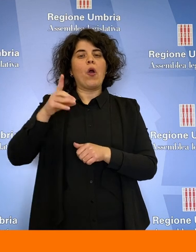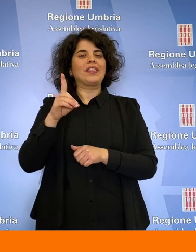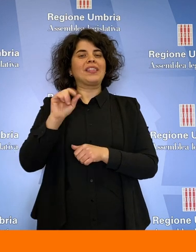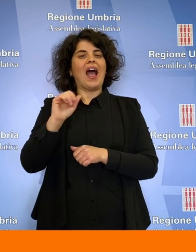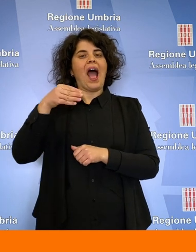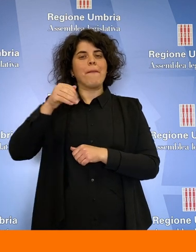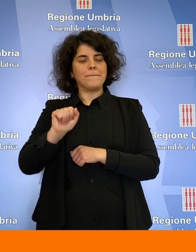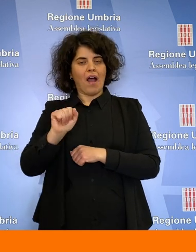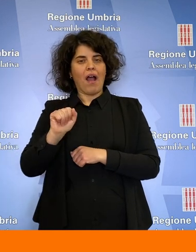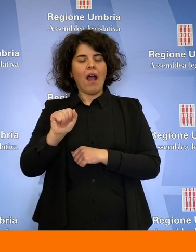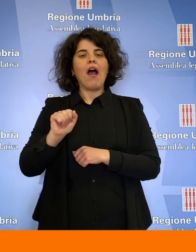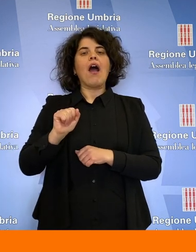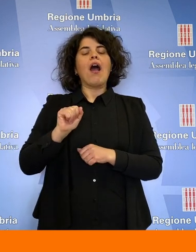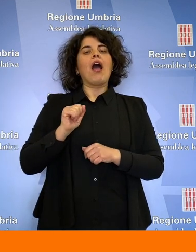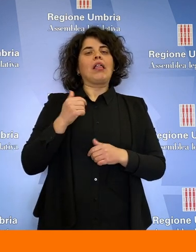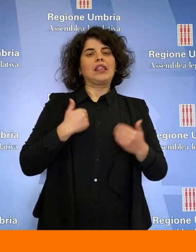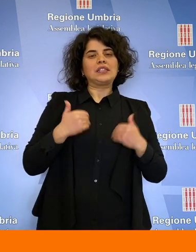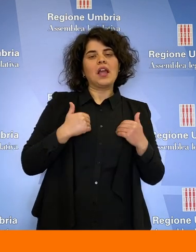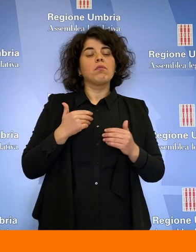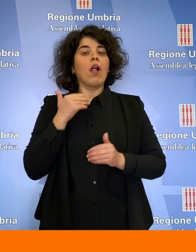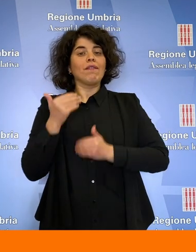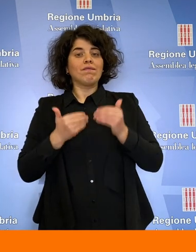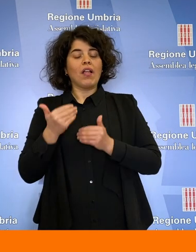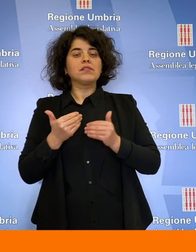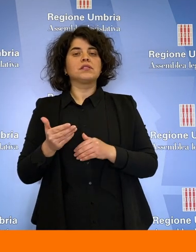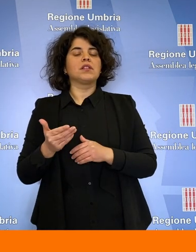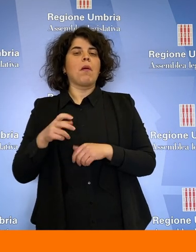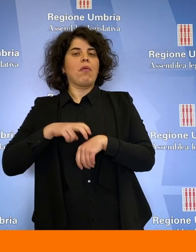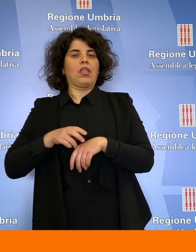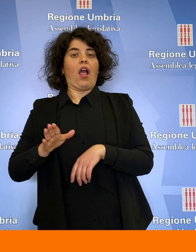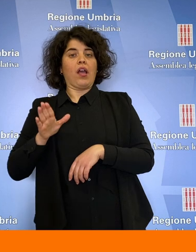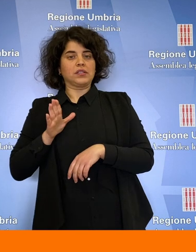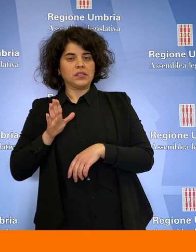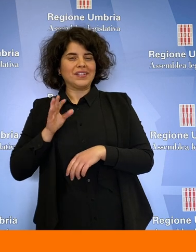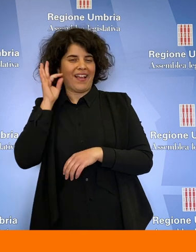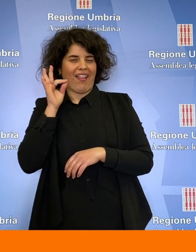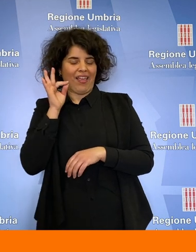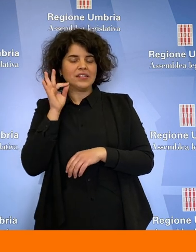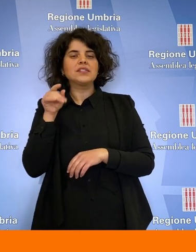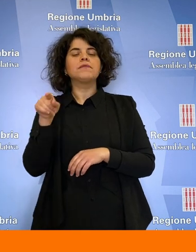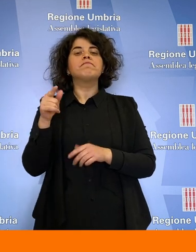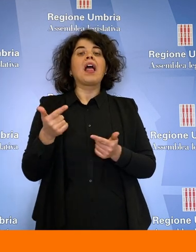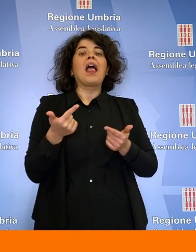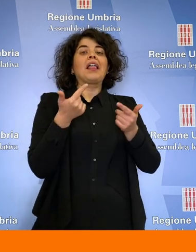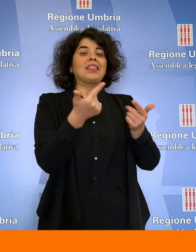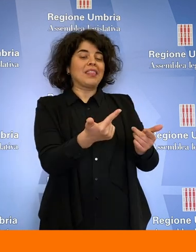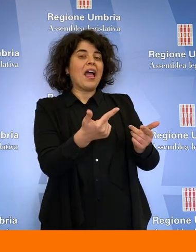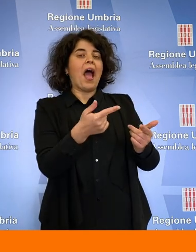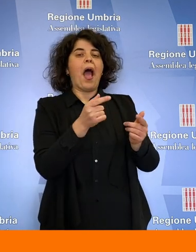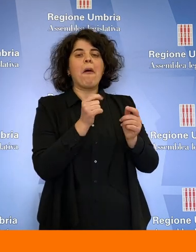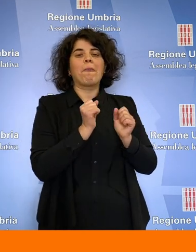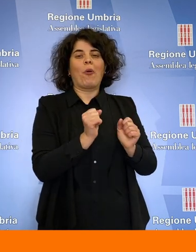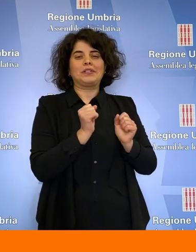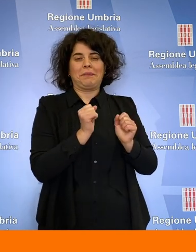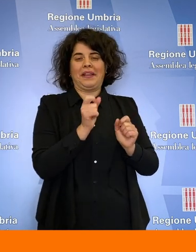Advanced Medical Assistance. L'applicazione di questo modello gestionale alle cure odontoiatriche consente l'accoglienza dei pazienti